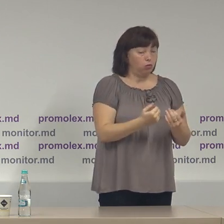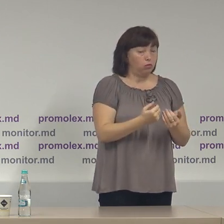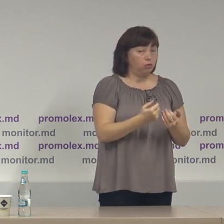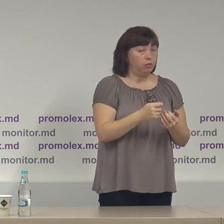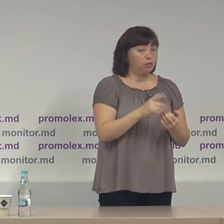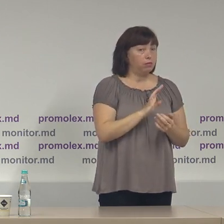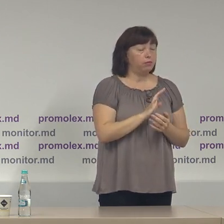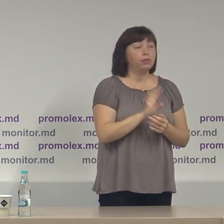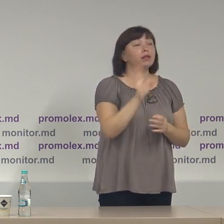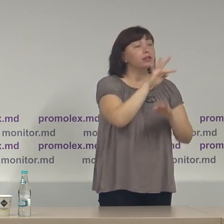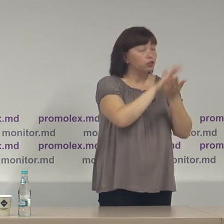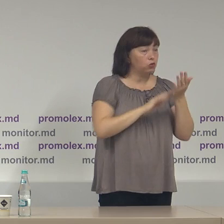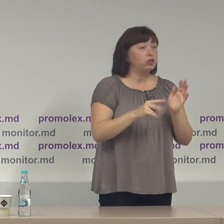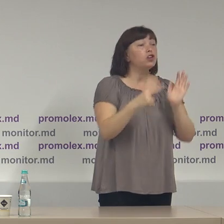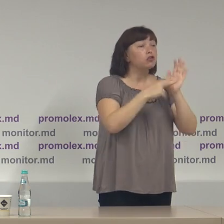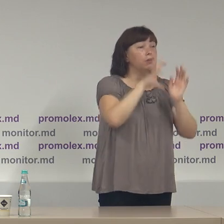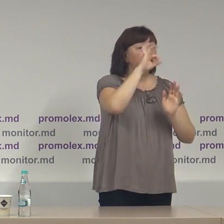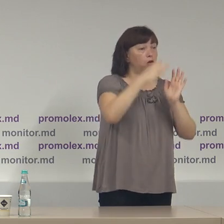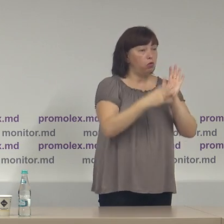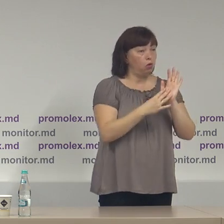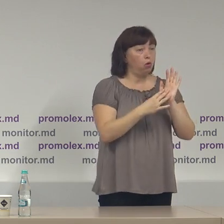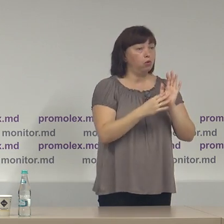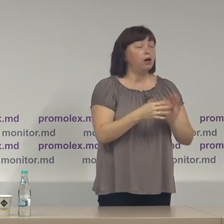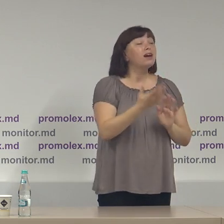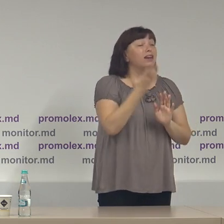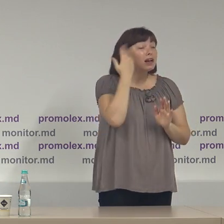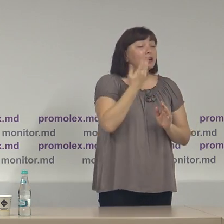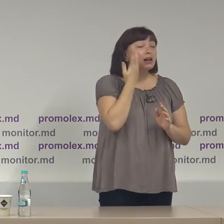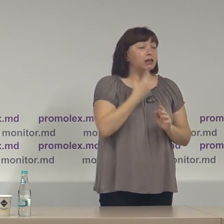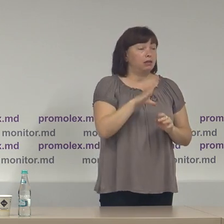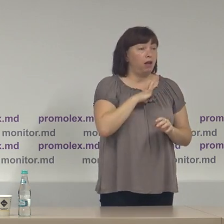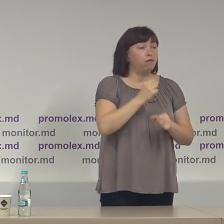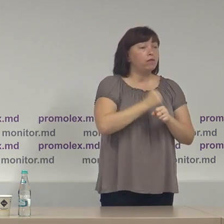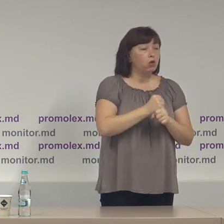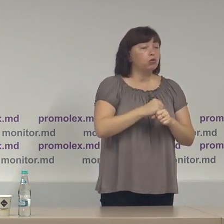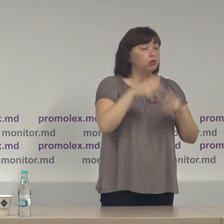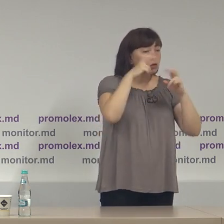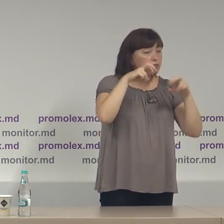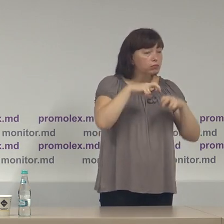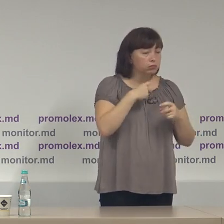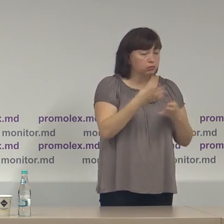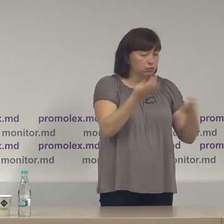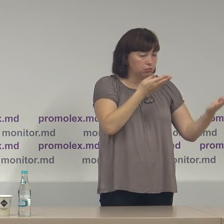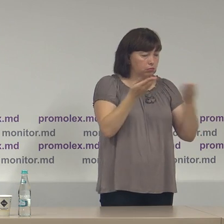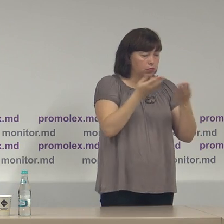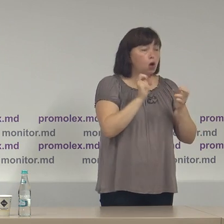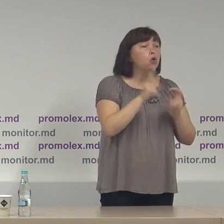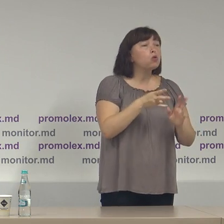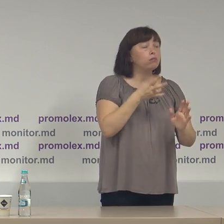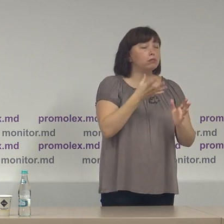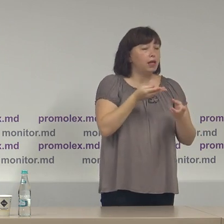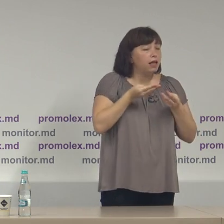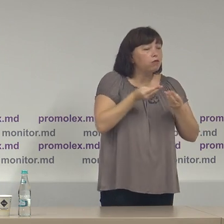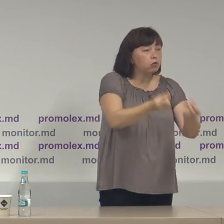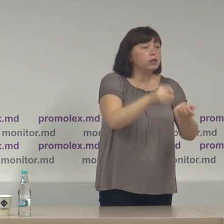scuze, la 7.09 atunci când am făcut o estimare cum influențează